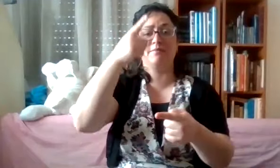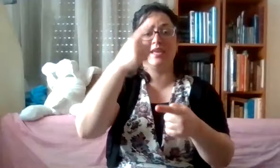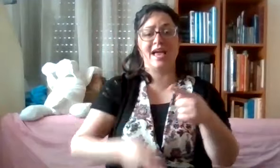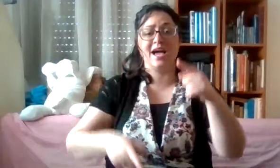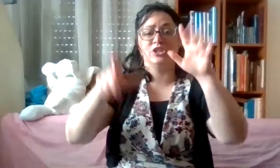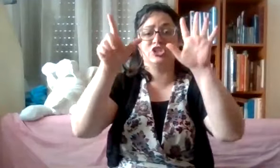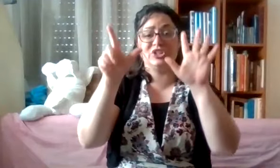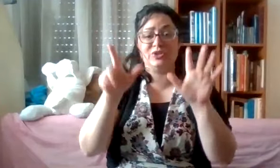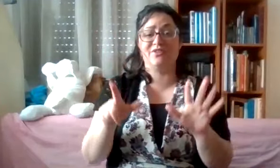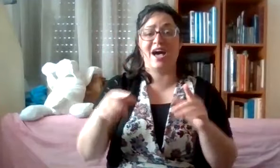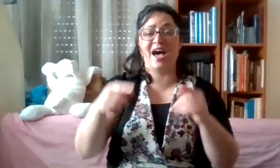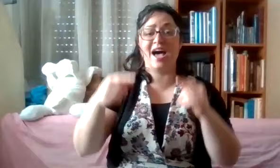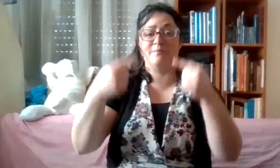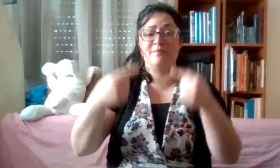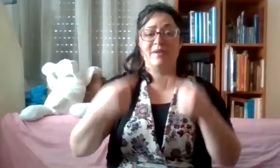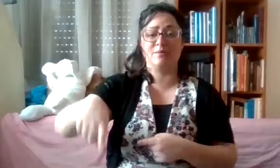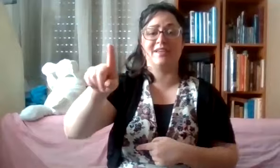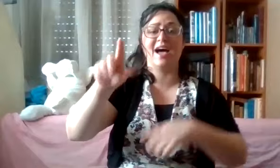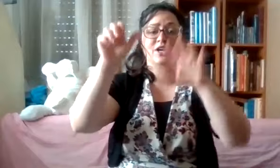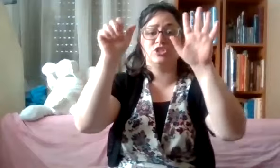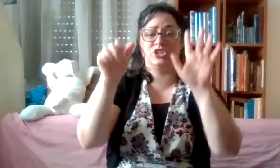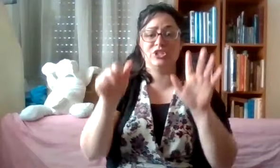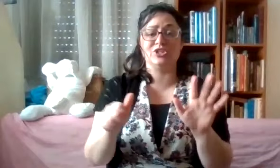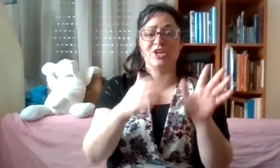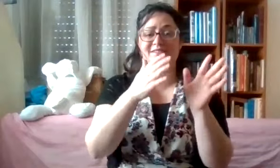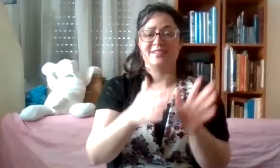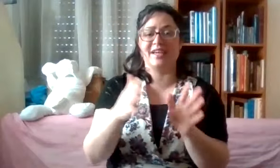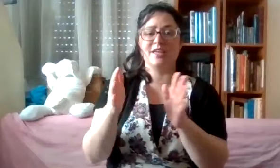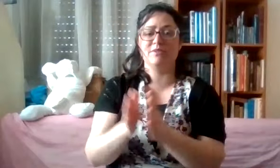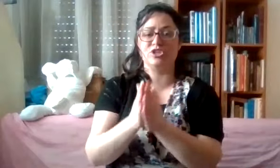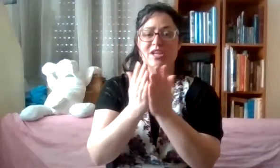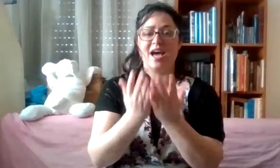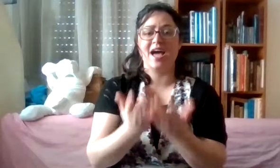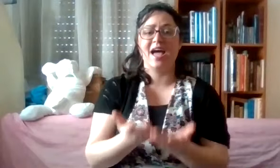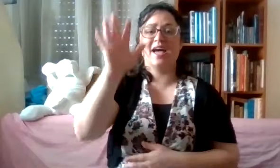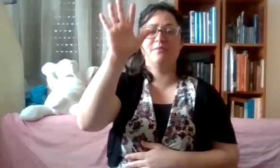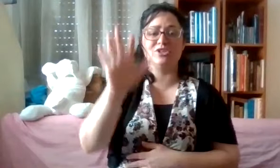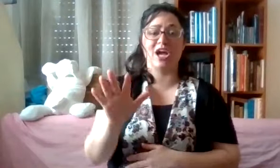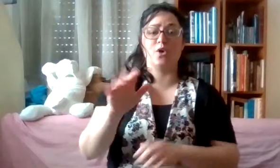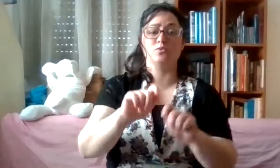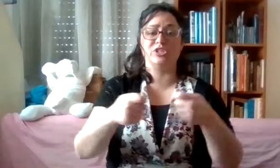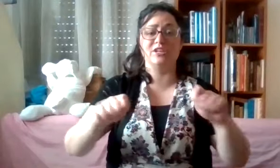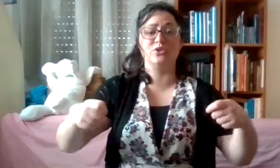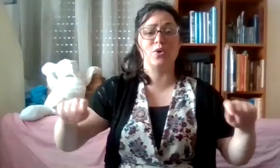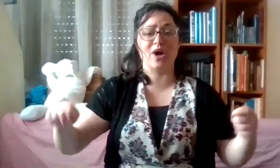מילה. שבעה ימי שבתא. שישה סדרי משנה. חמישה חומשי תורה.